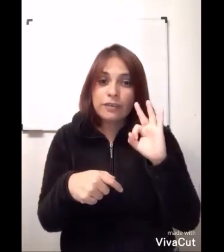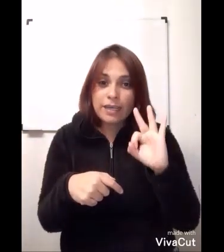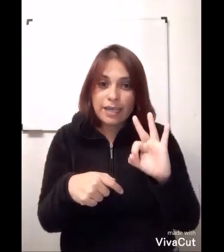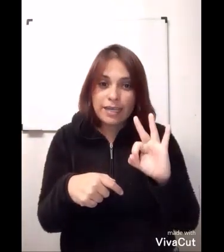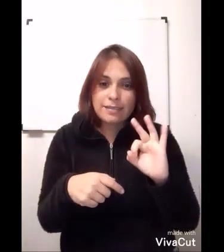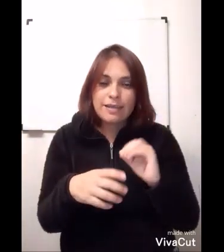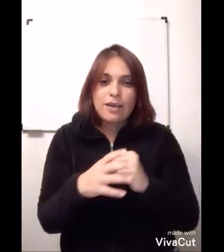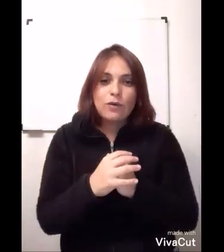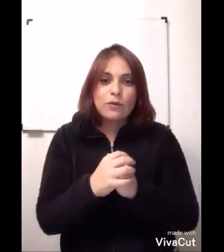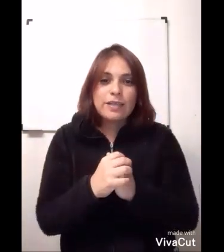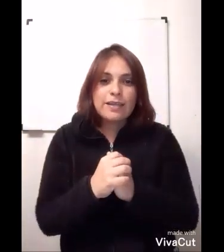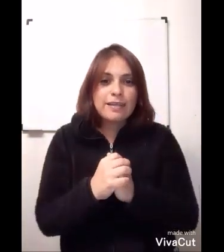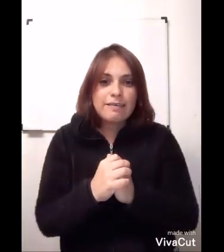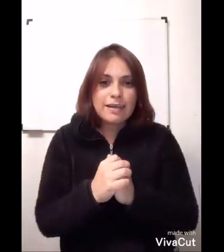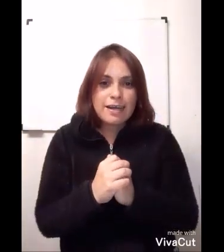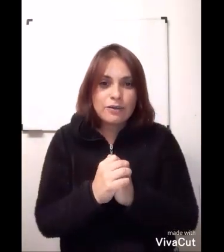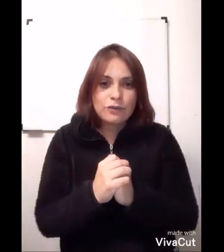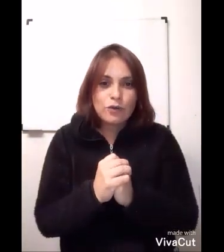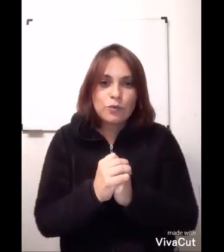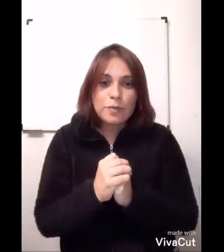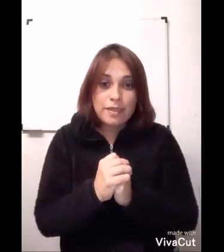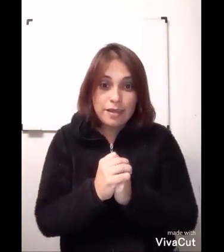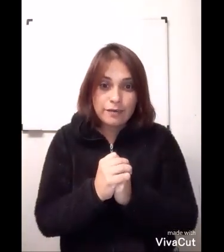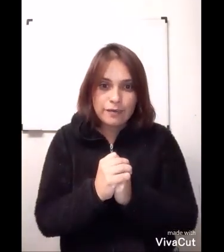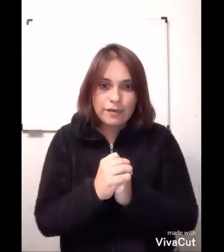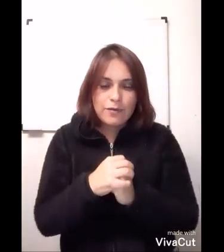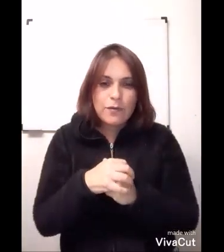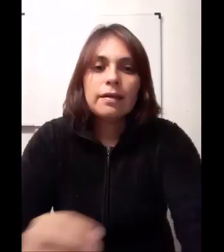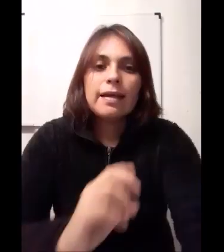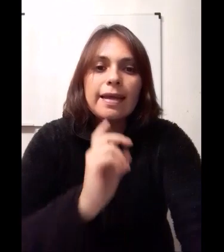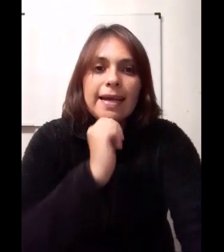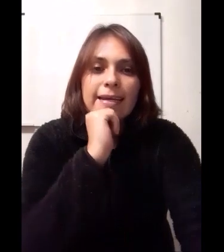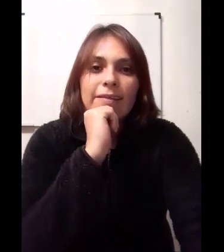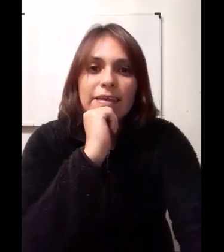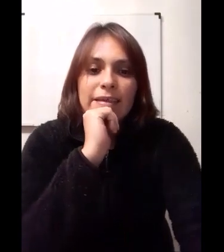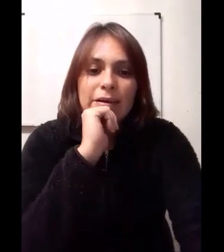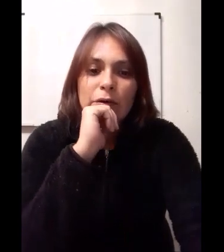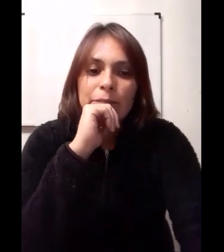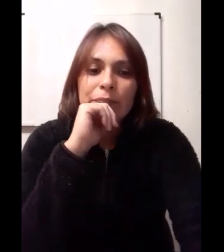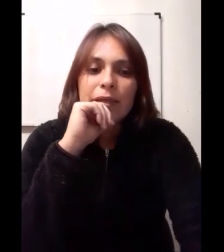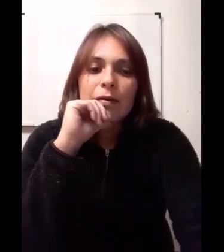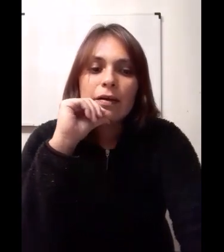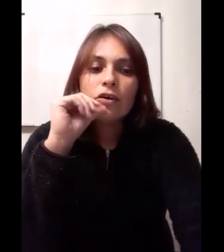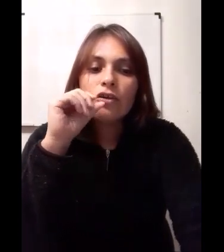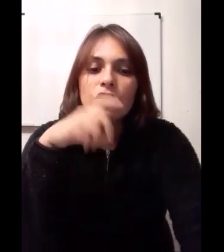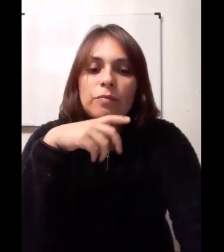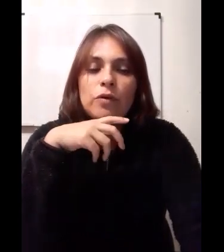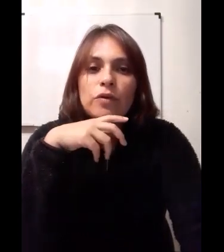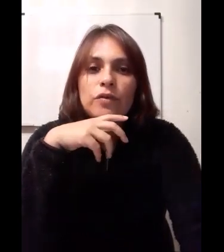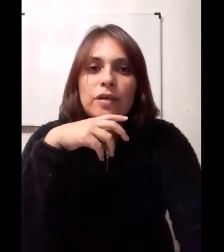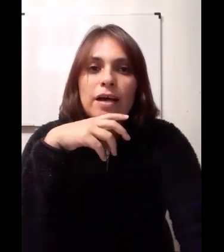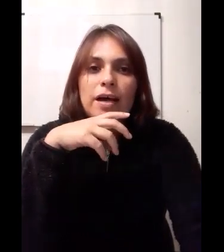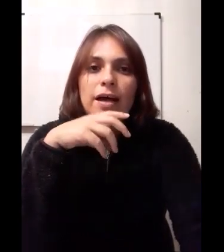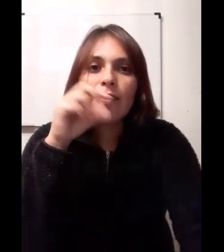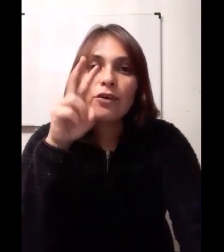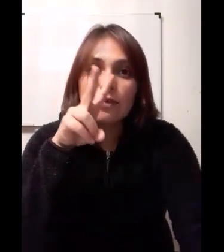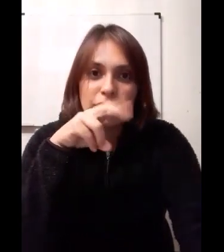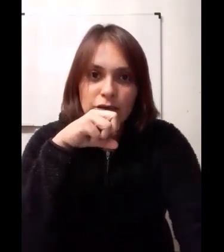tres, ustedes trabajaron con un video. En aquel video conocimos a dos niños